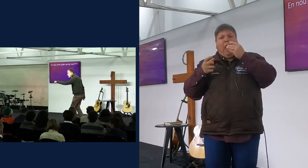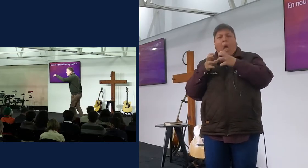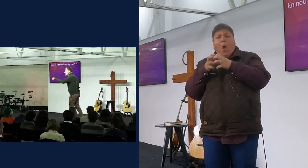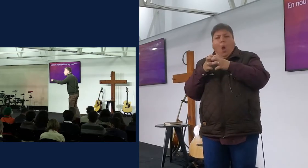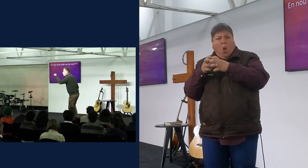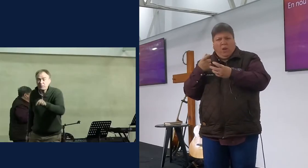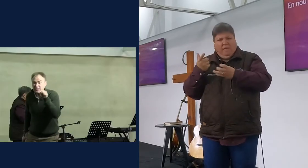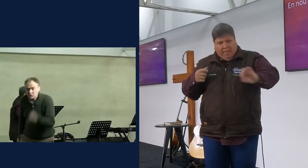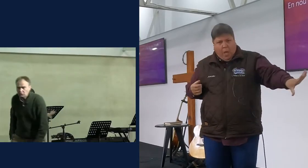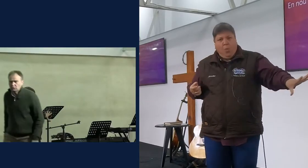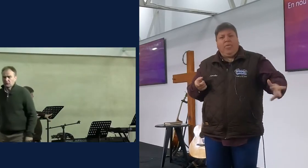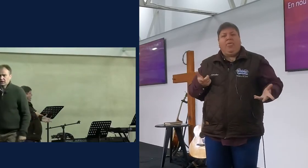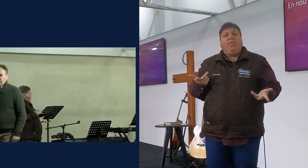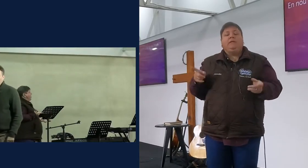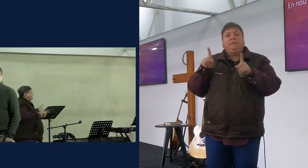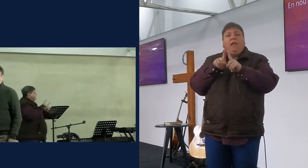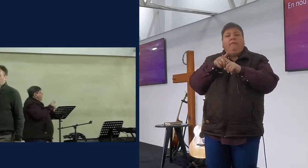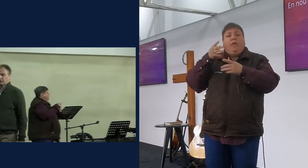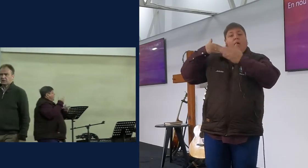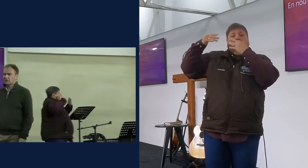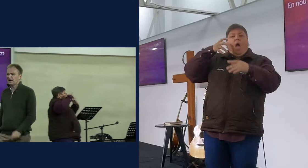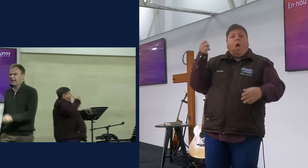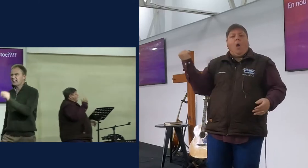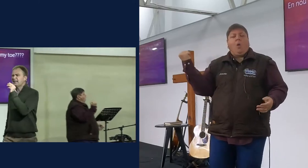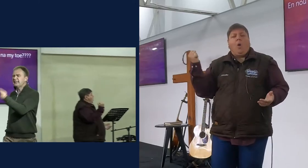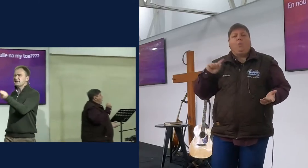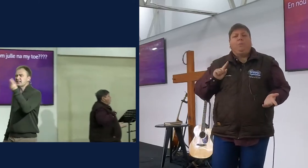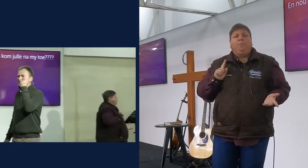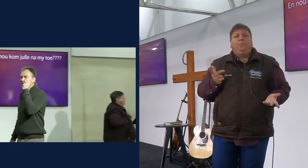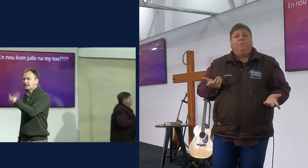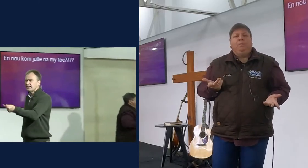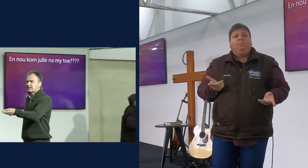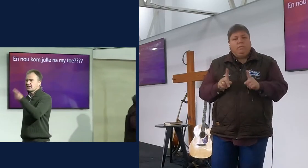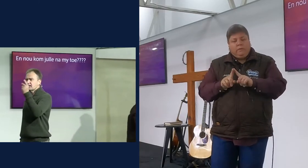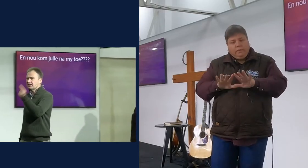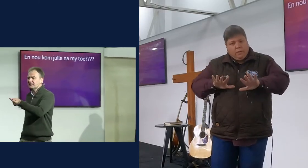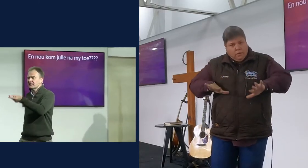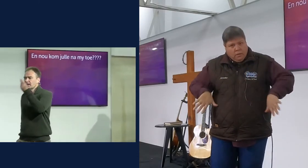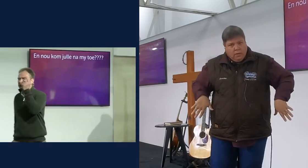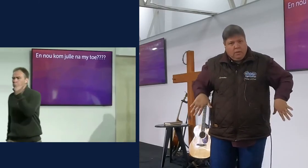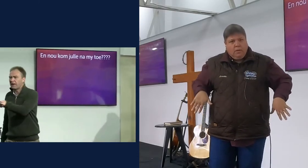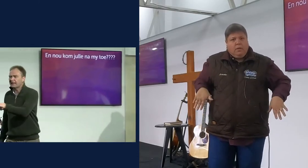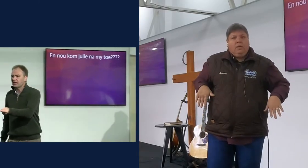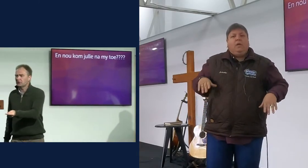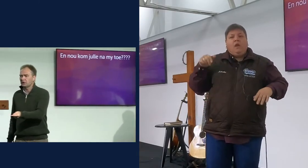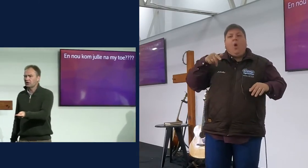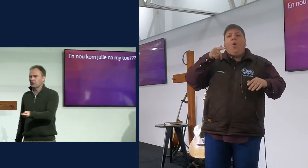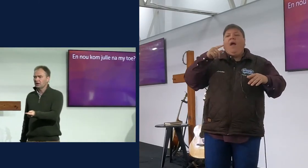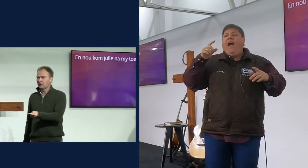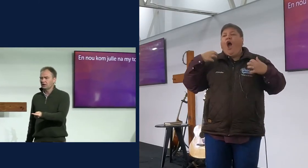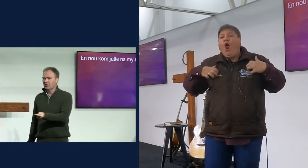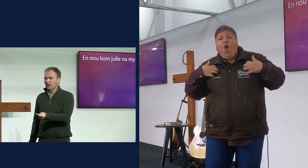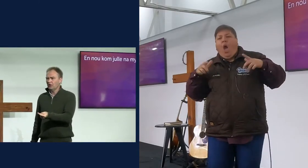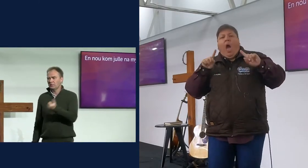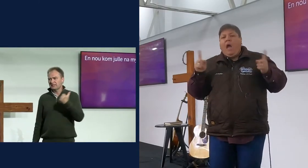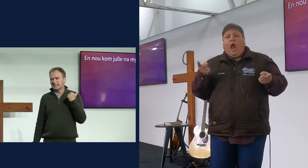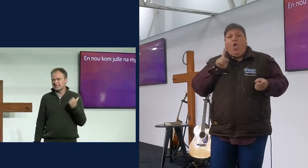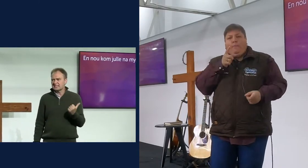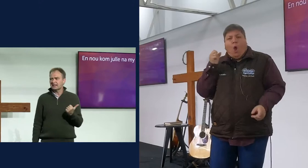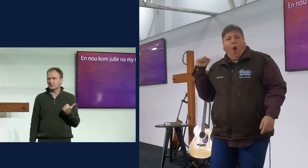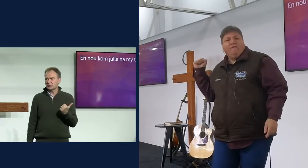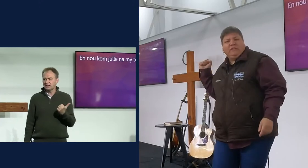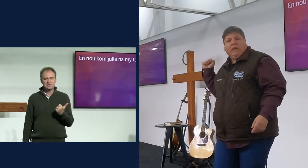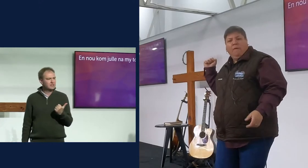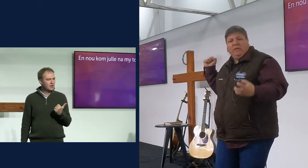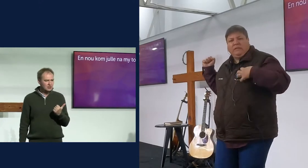nou hier op jou stoel en jy kan nie voorin toe gaan nie en geleentere na geleentere na geleentere gaan voorbij jou omdat jy